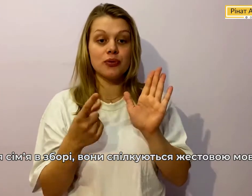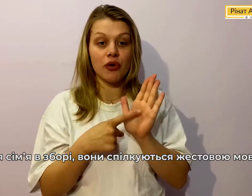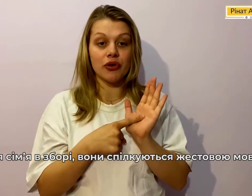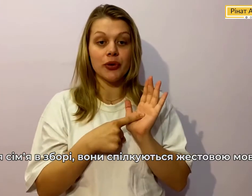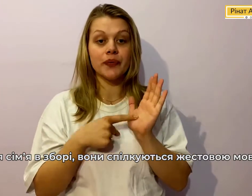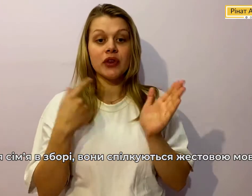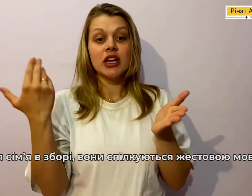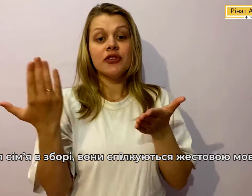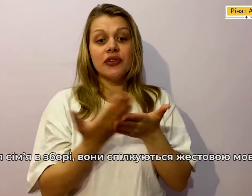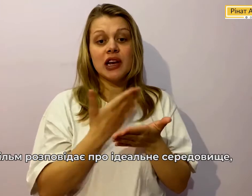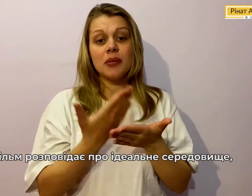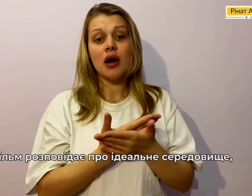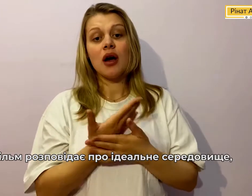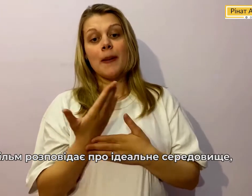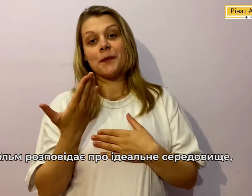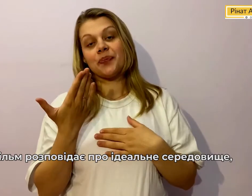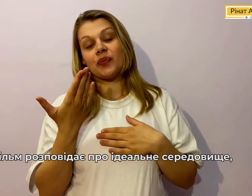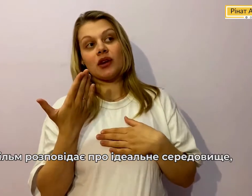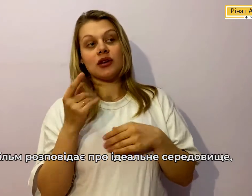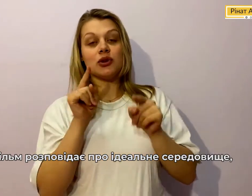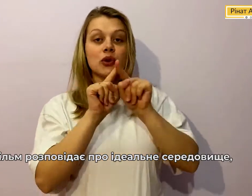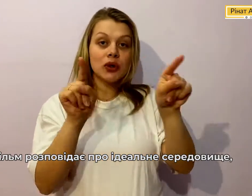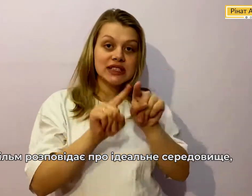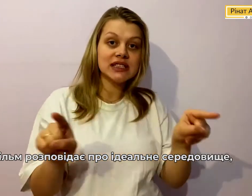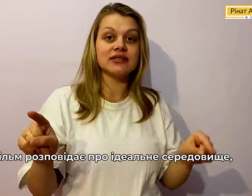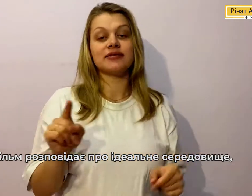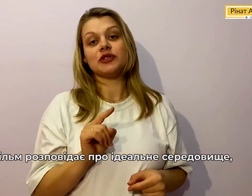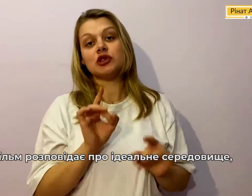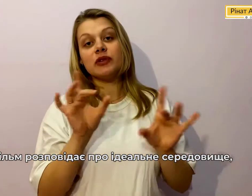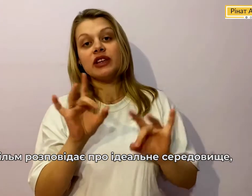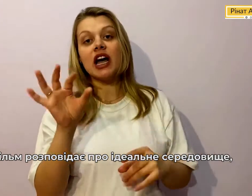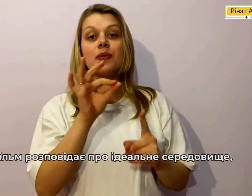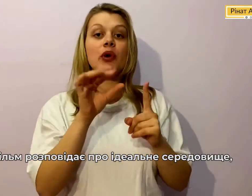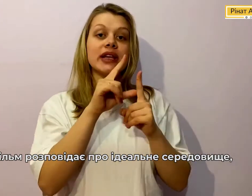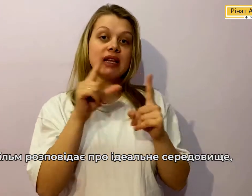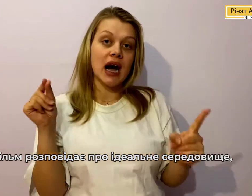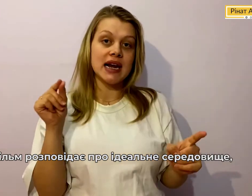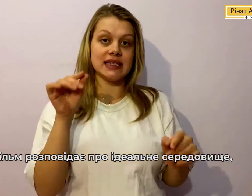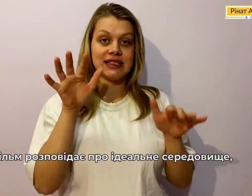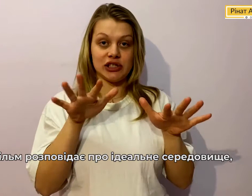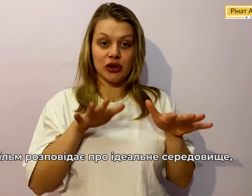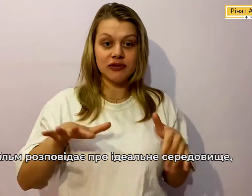мовою Фільм Доносить Розповідає про ідеальне середовище